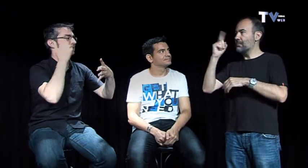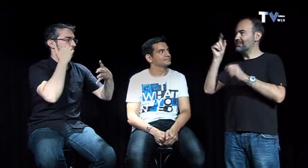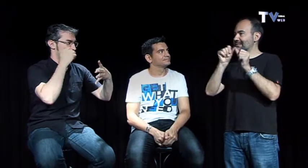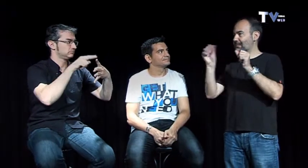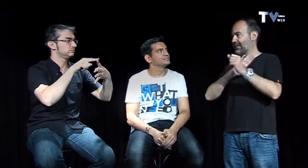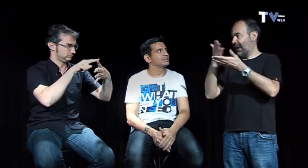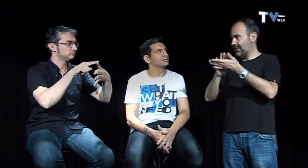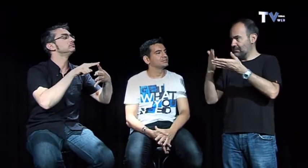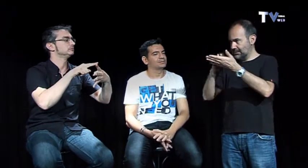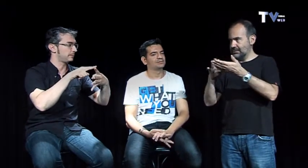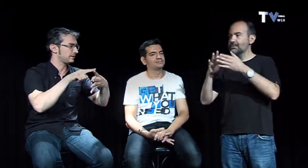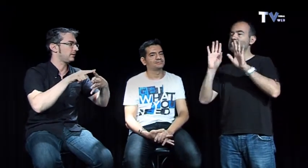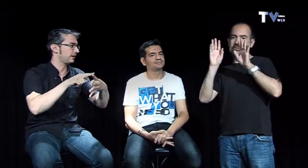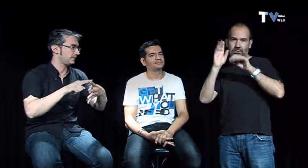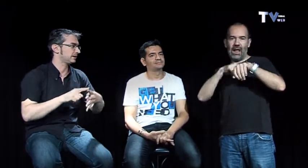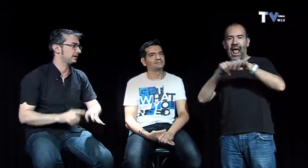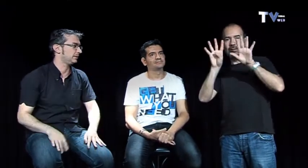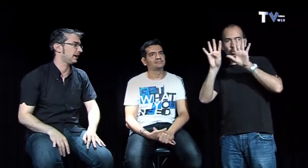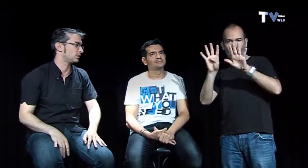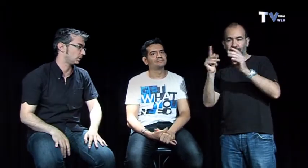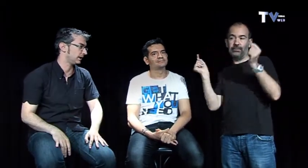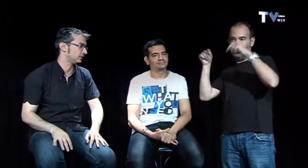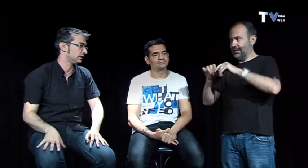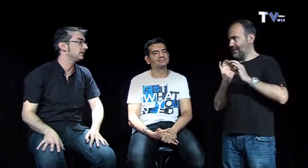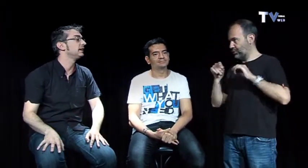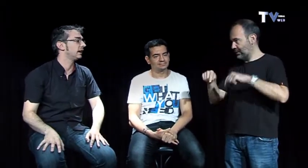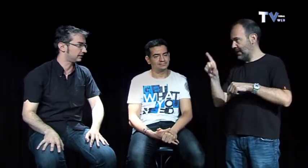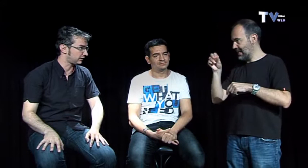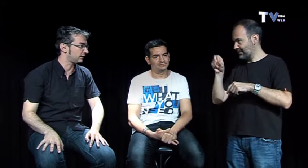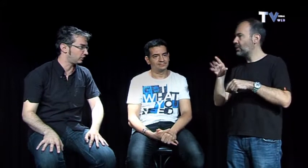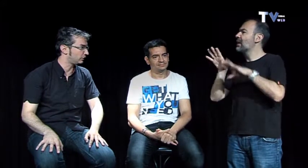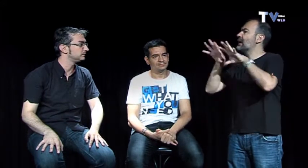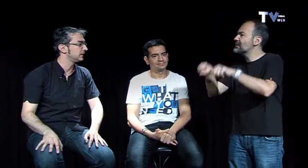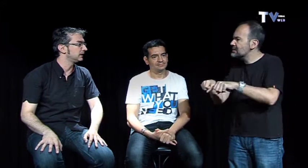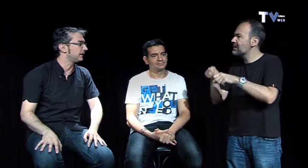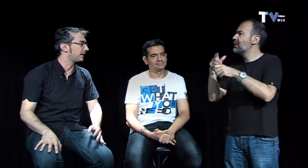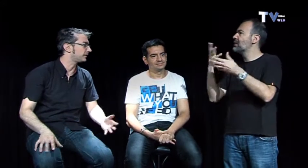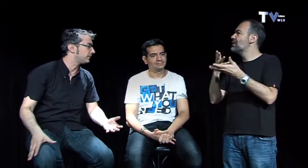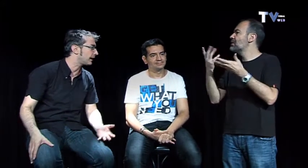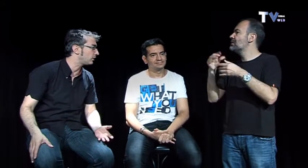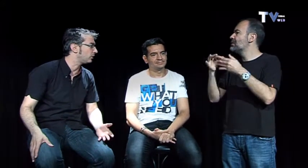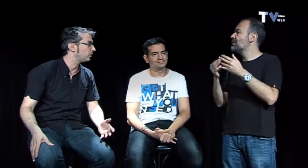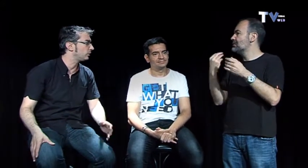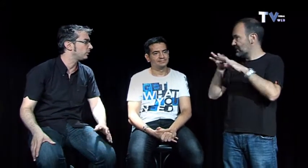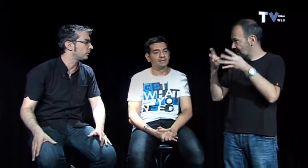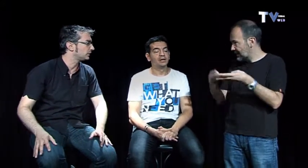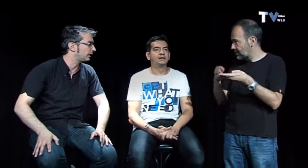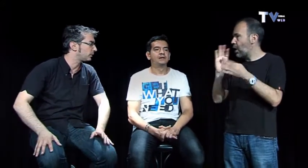sábados sábados los primeros sábados de cada mes exactamente a las 9 de la noche en la Tierra de Antioch ¿y ahora hay que reservarlo? ¿cómo se hace? ¿por